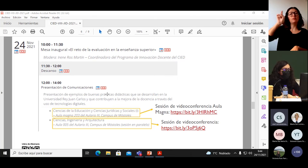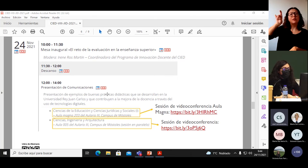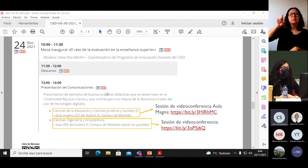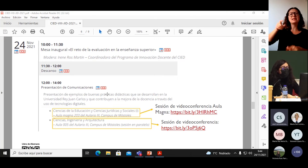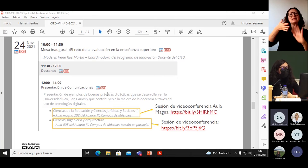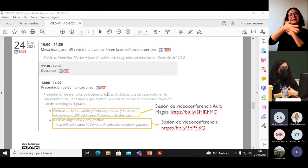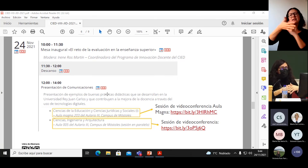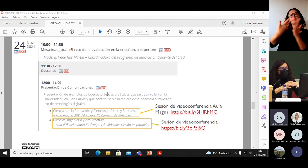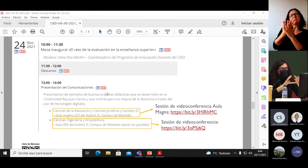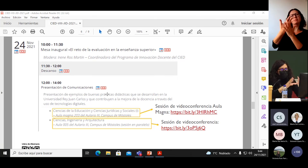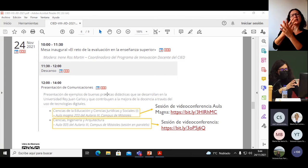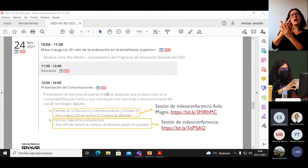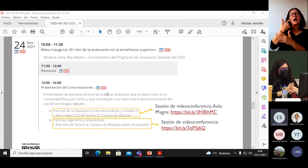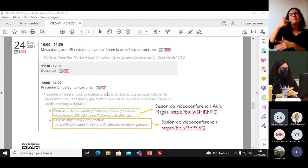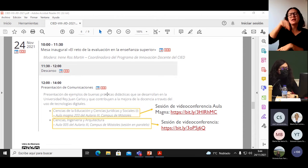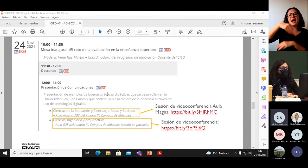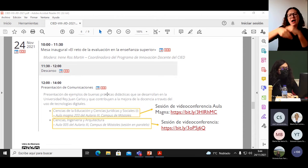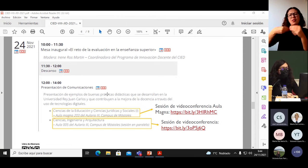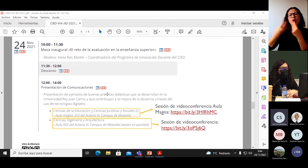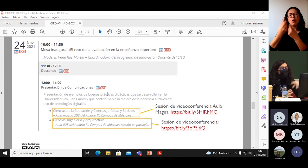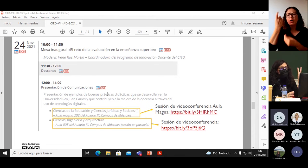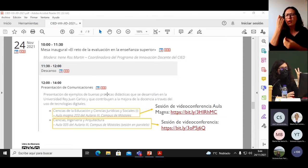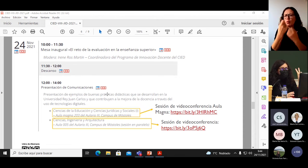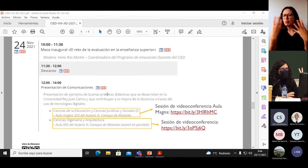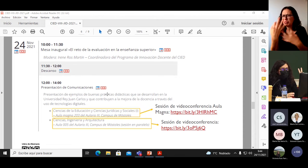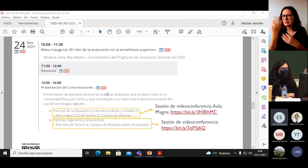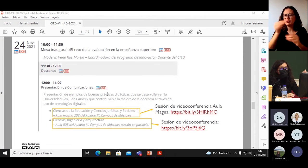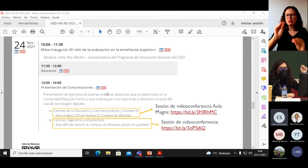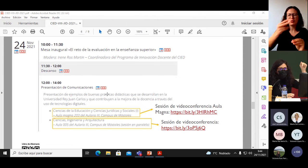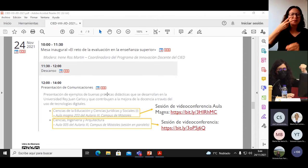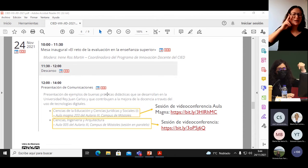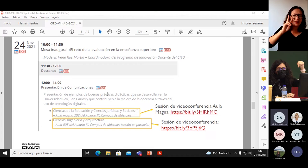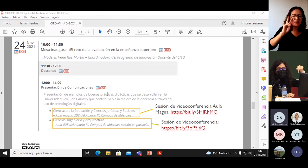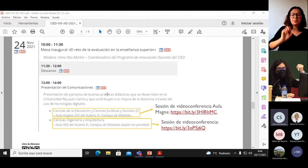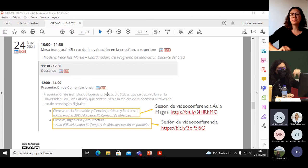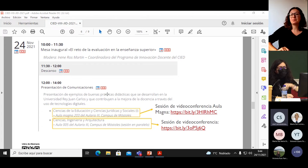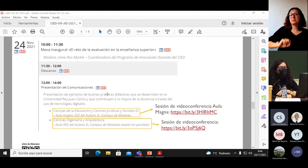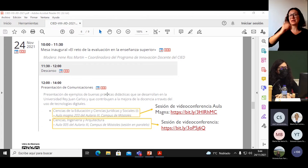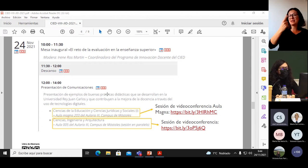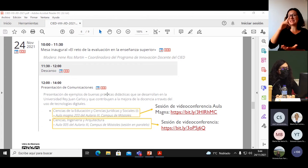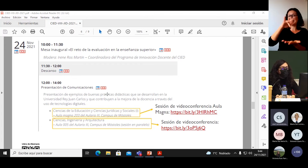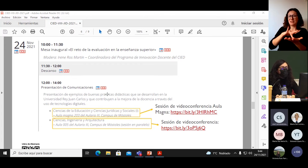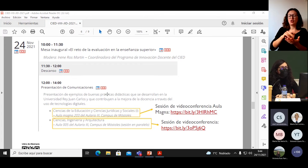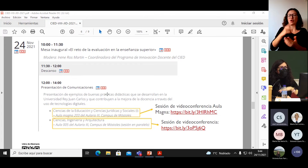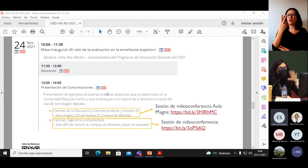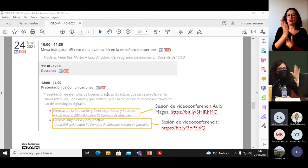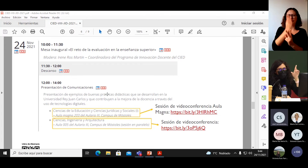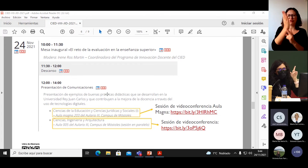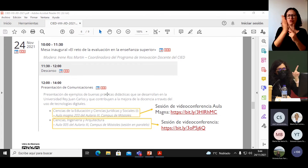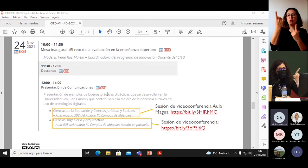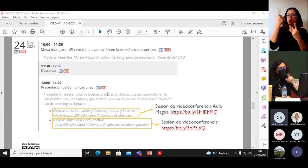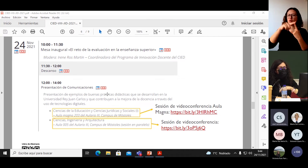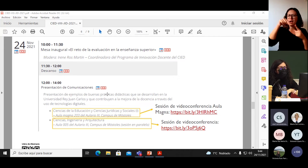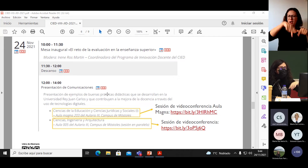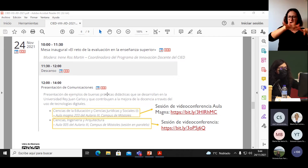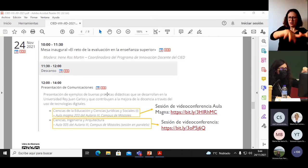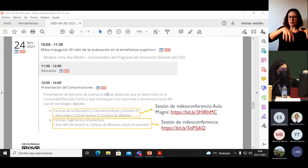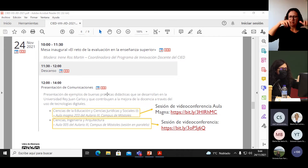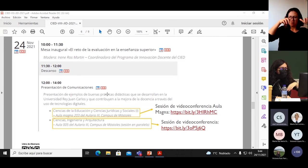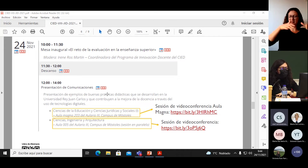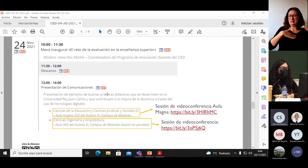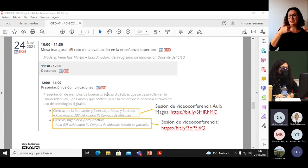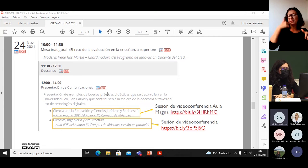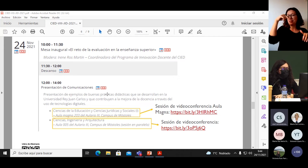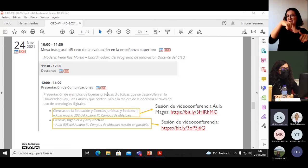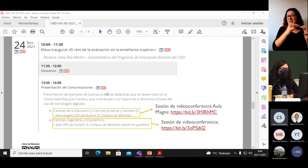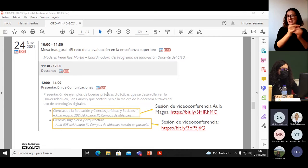alumnos. En la primera sesión tenemos dos aulas, una aquí en el aula magna, en esta sesión de videoconferencia y